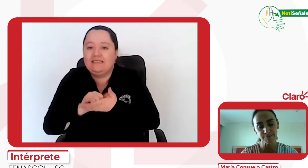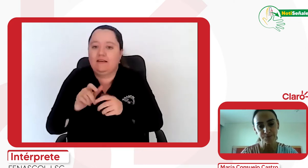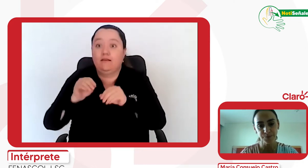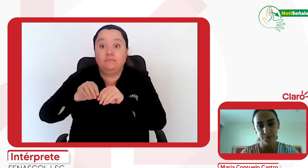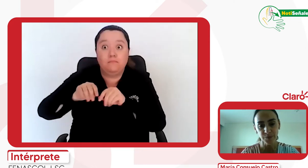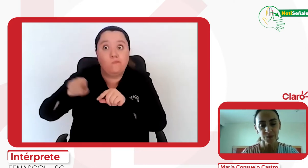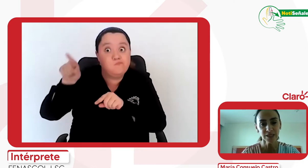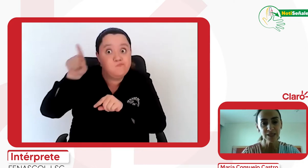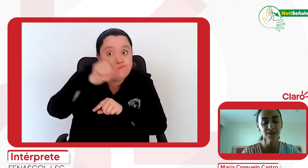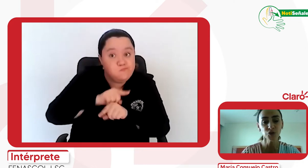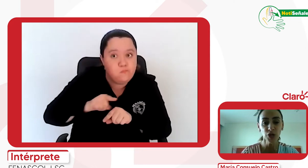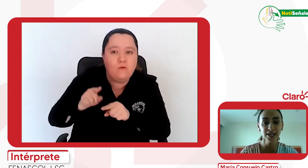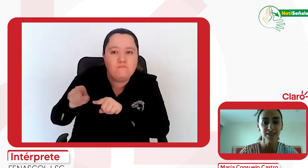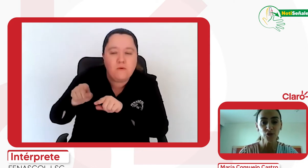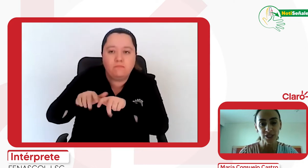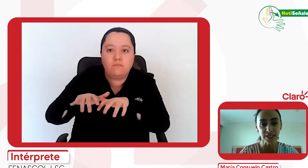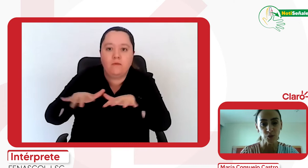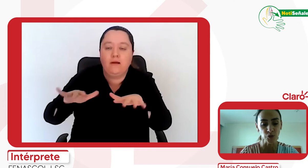ciudades en donde estemos.